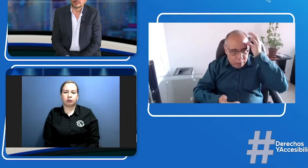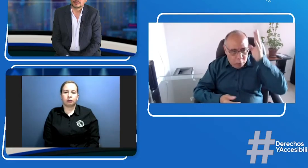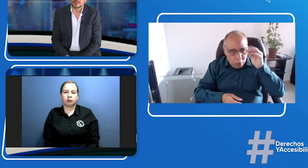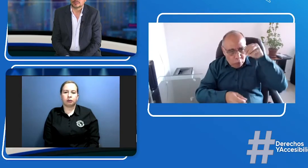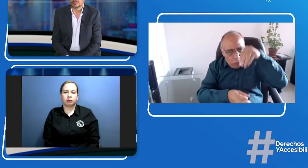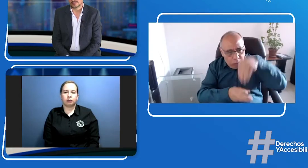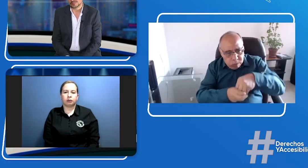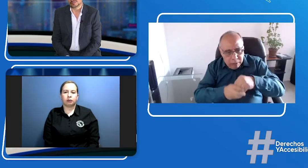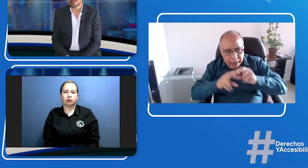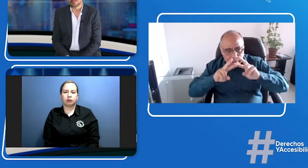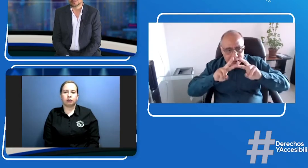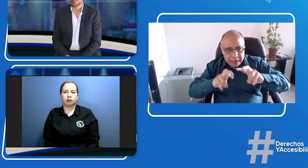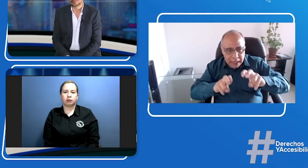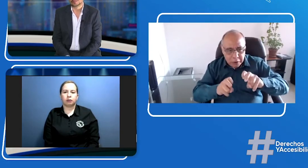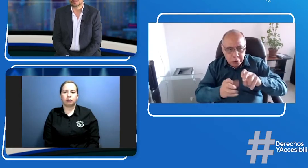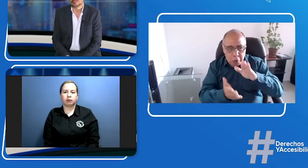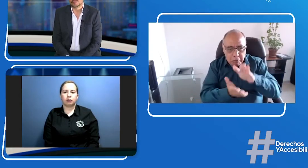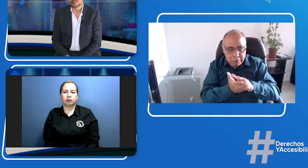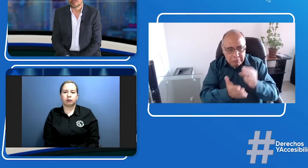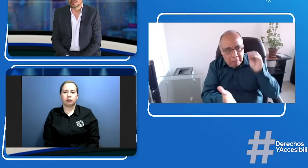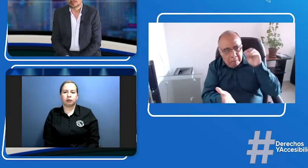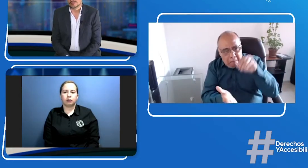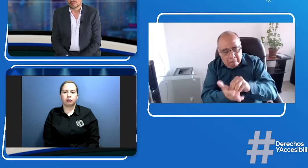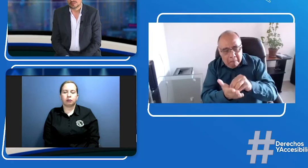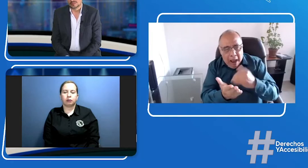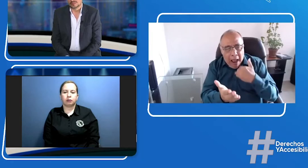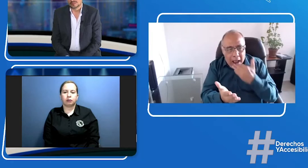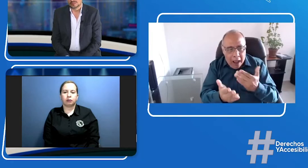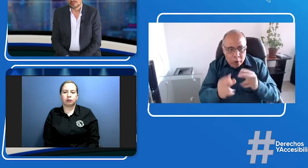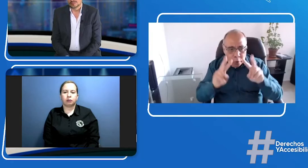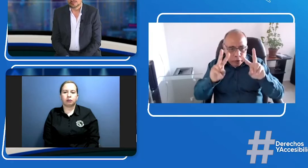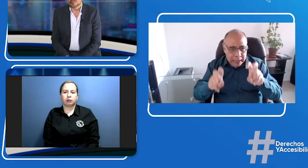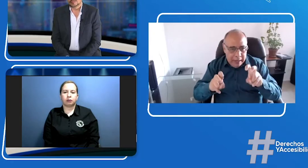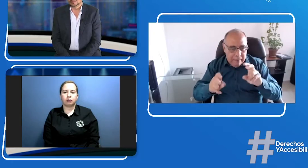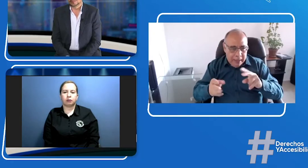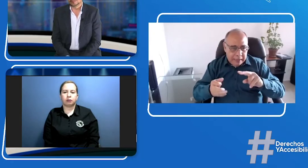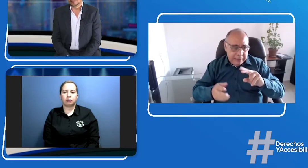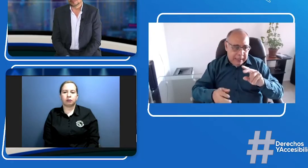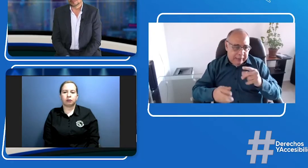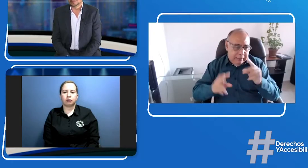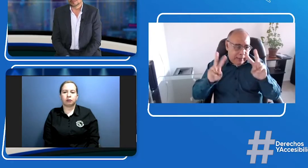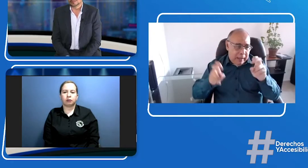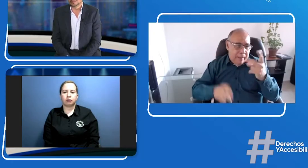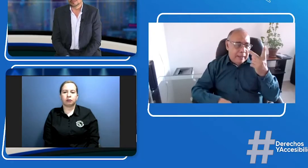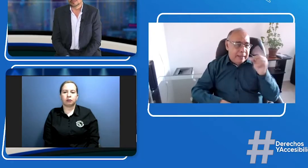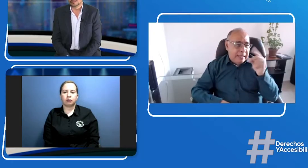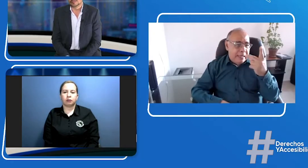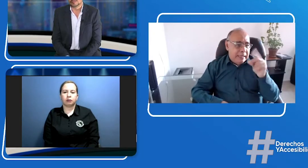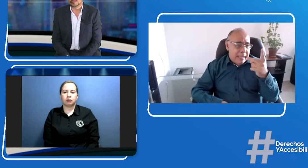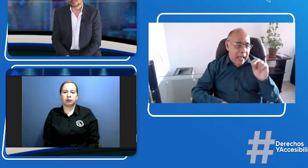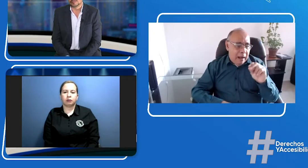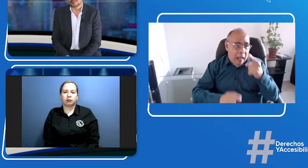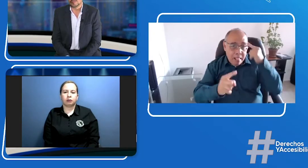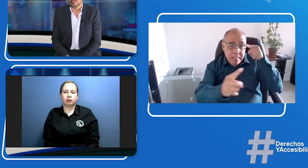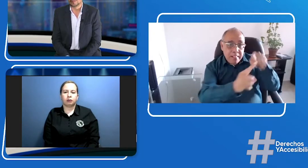dispositivos móviles si tienen un intérprete que se ve muy pequeño pues mucho peor va a ser el poderlo ver en un celular